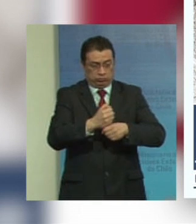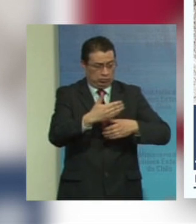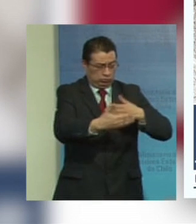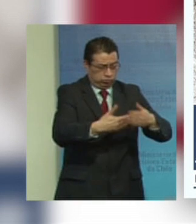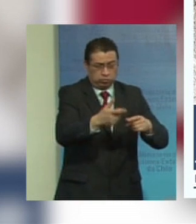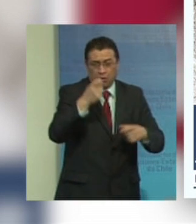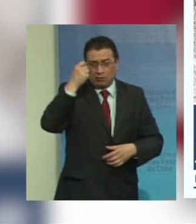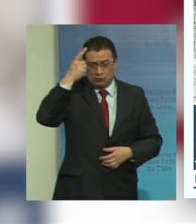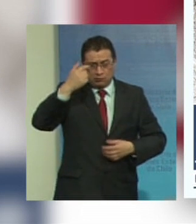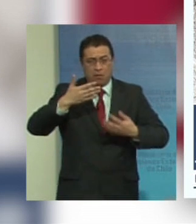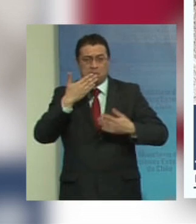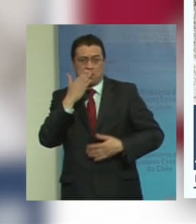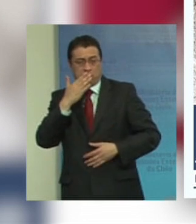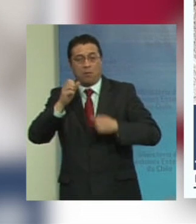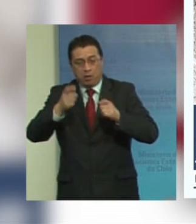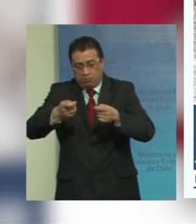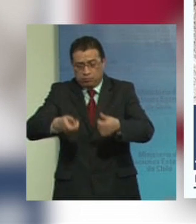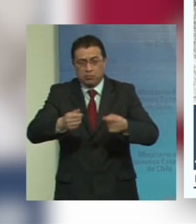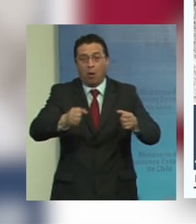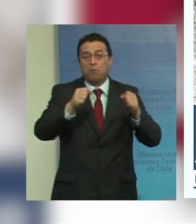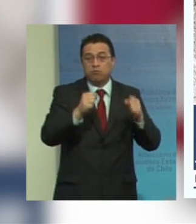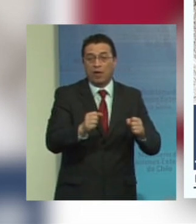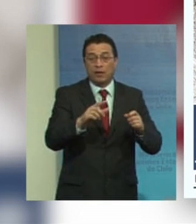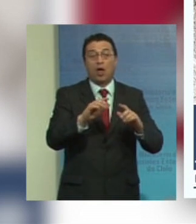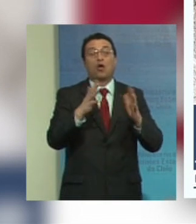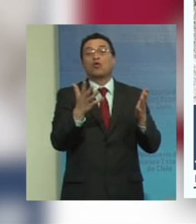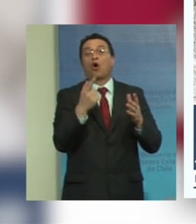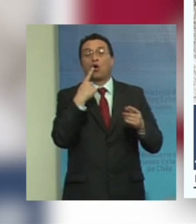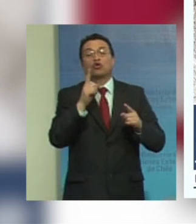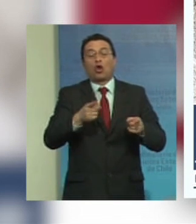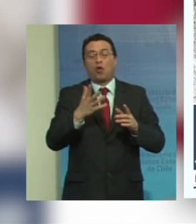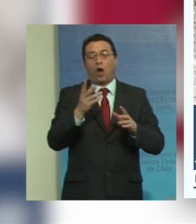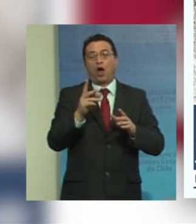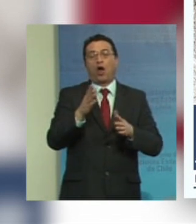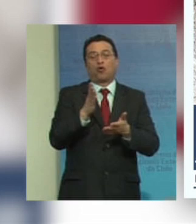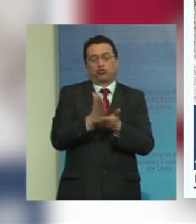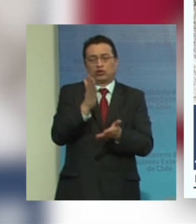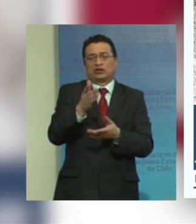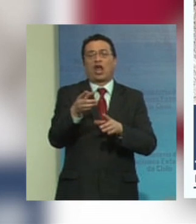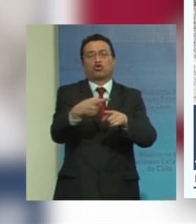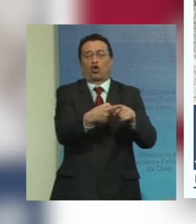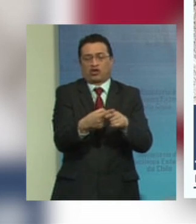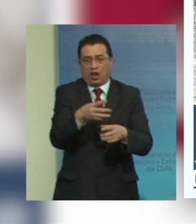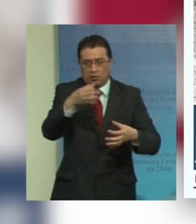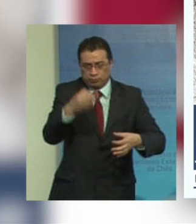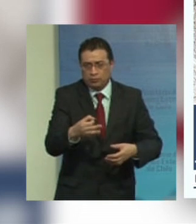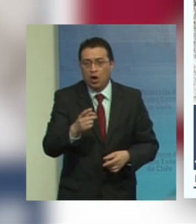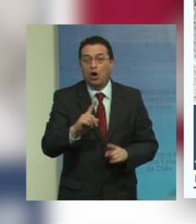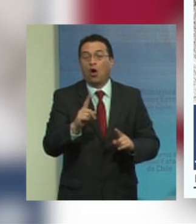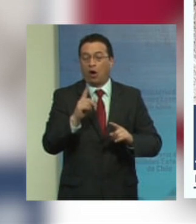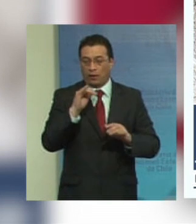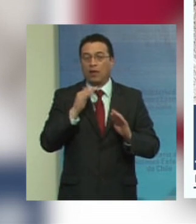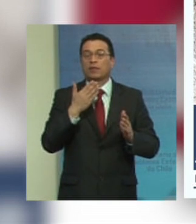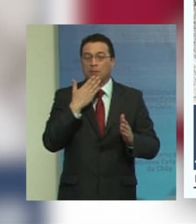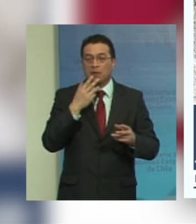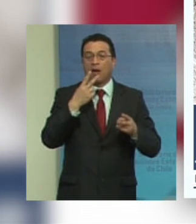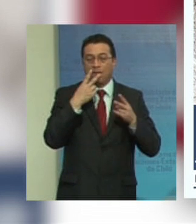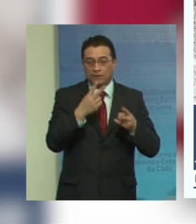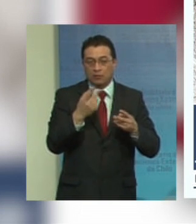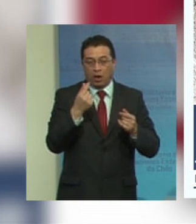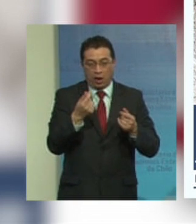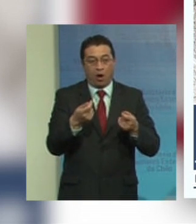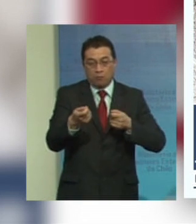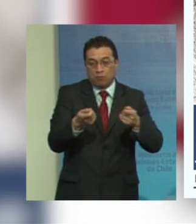potencialidades no solamente con un tema de justicia social pero también de eficiencia